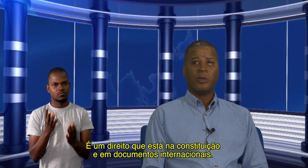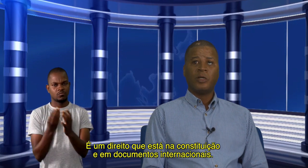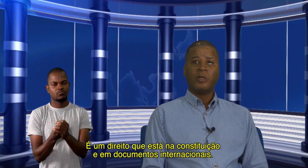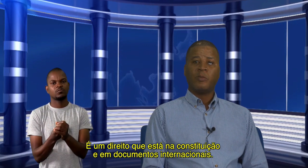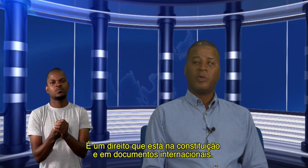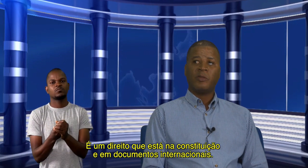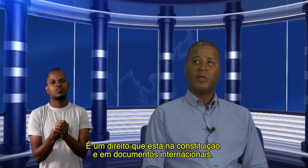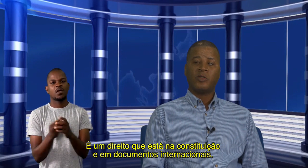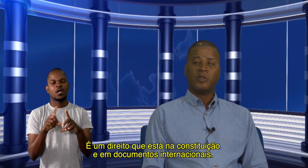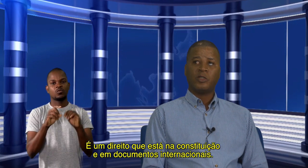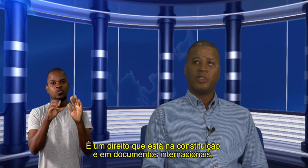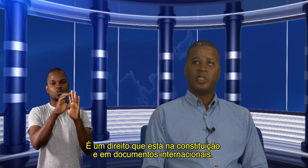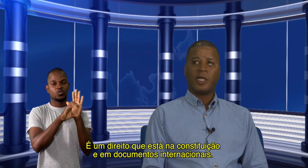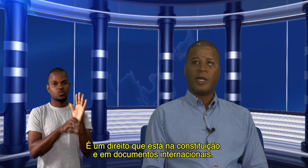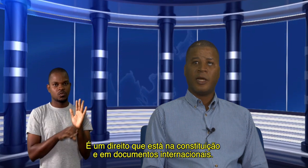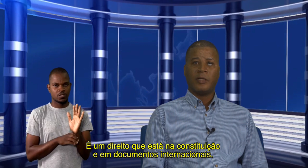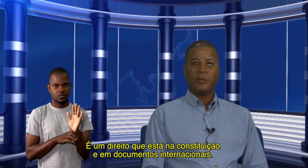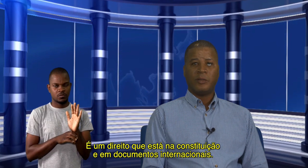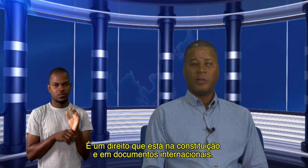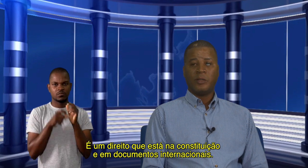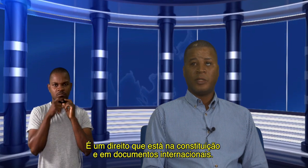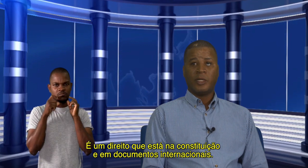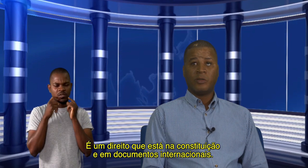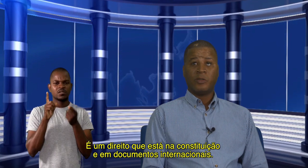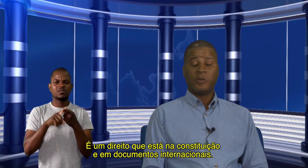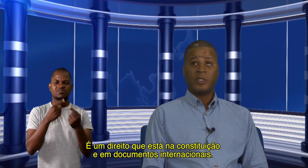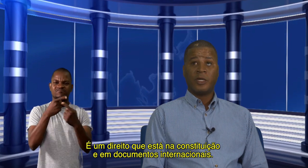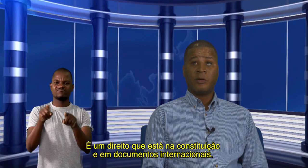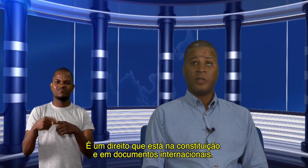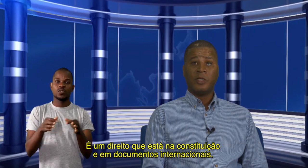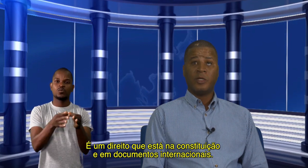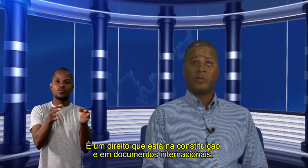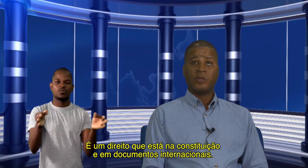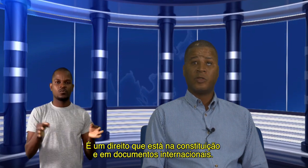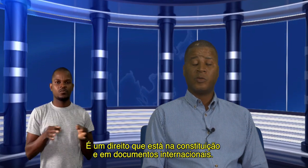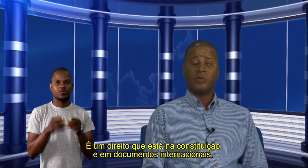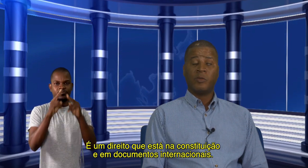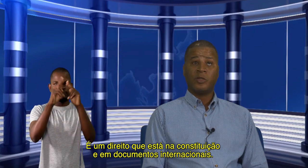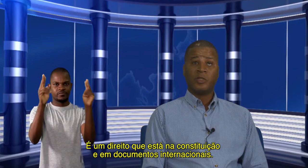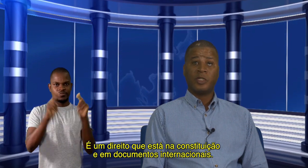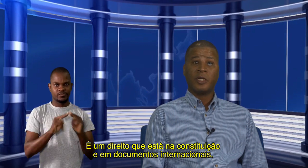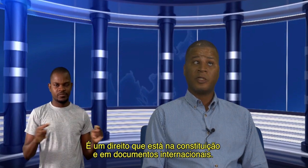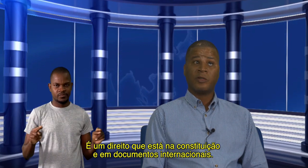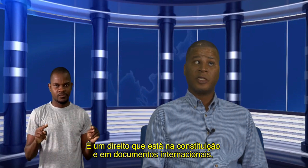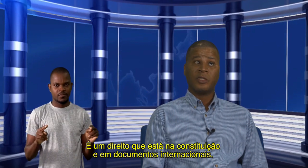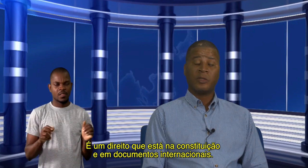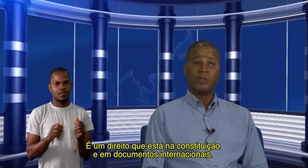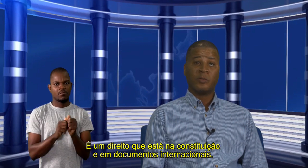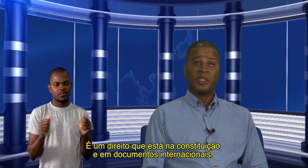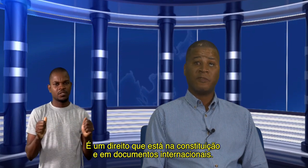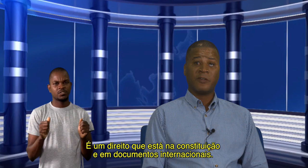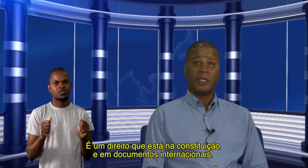pelo menos está lá na Constituição e nos outros documentos internacionais que o nosso país vai